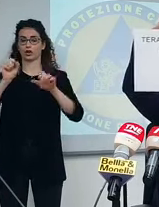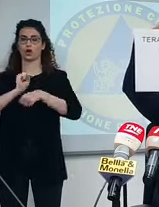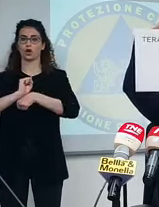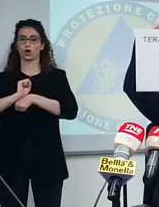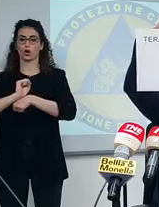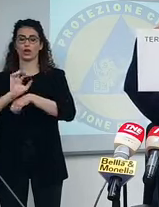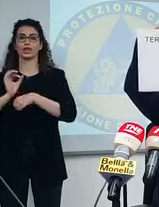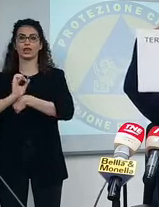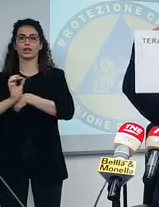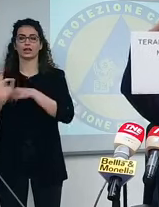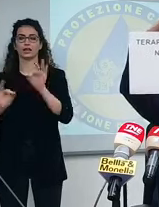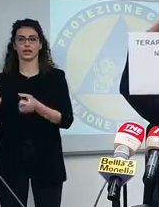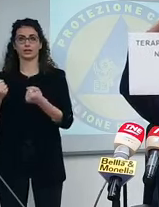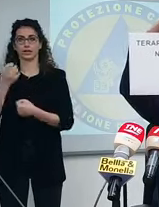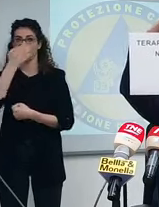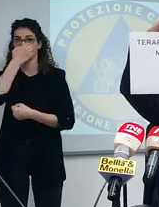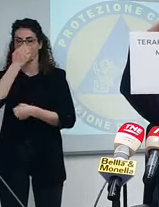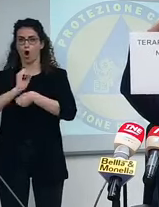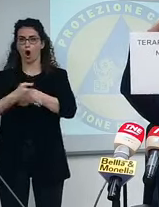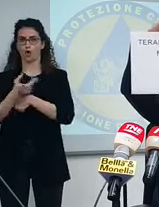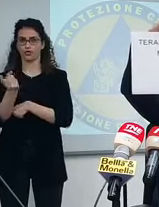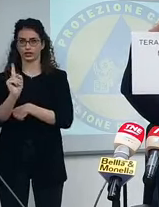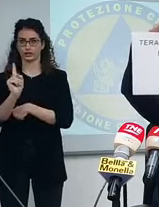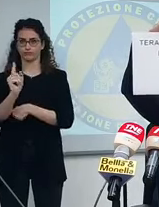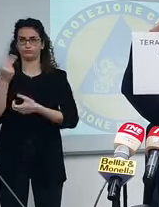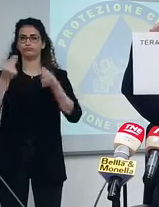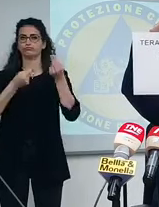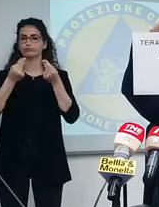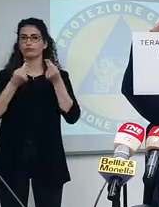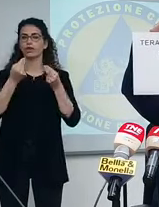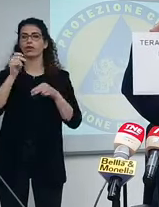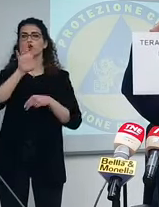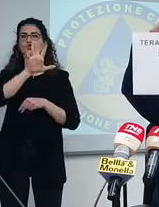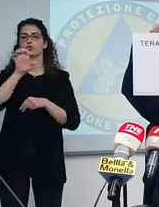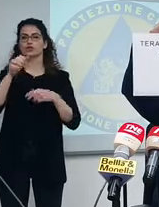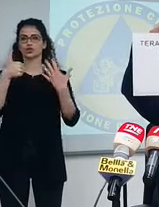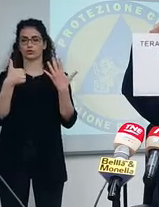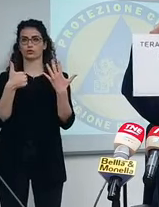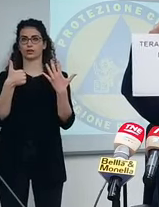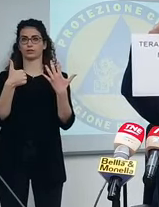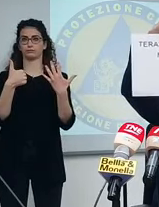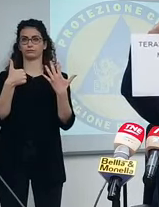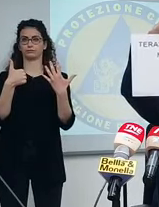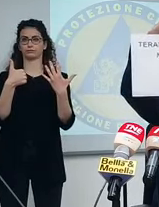covid, terapie intensive, e siamo a 506 in totale.